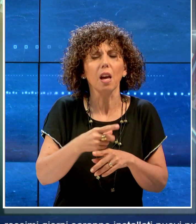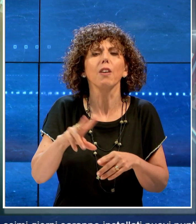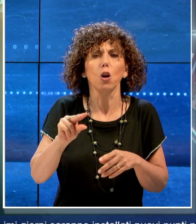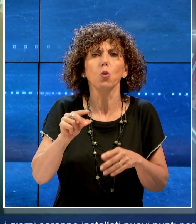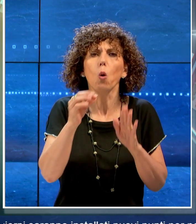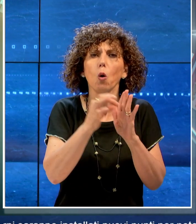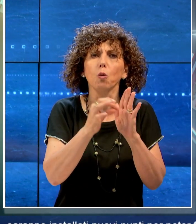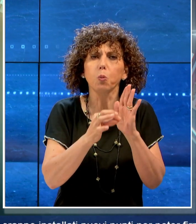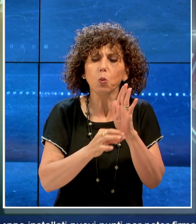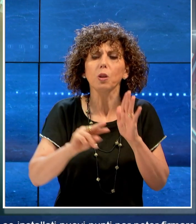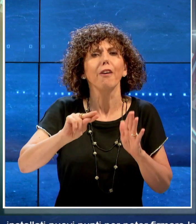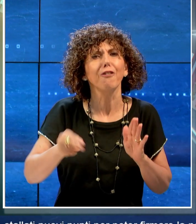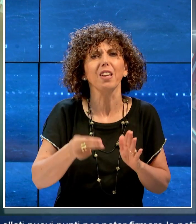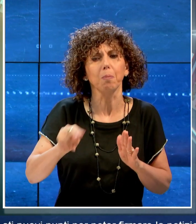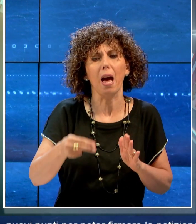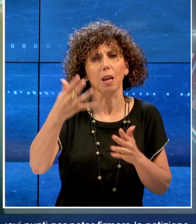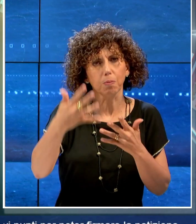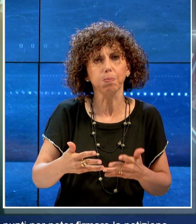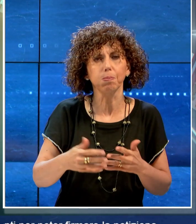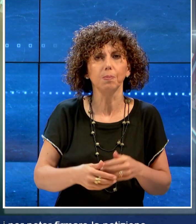punti per poter firmare la petizione.